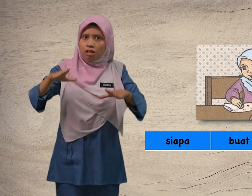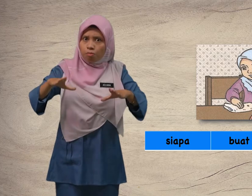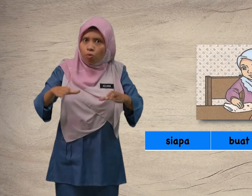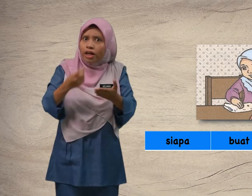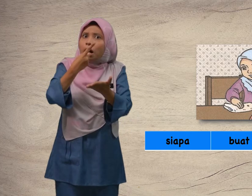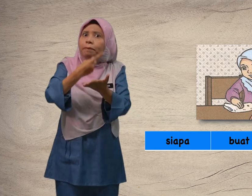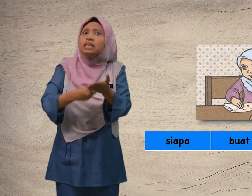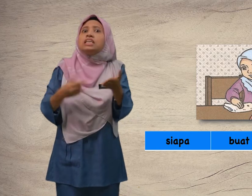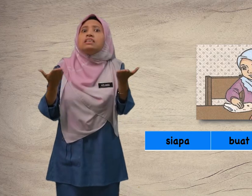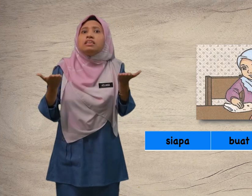buat apa?